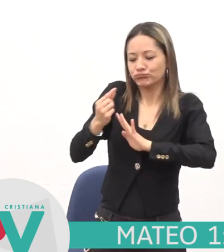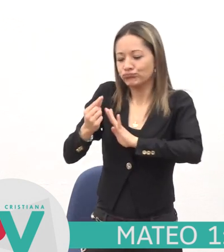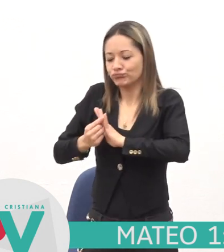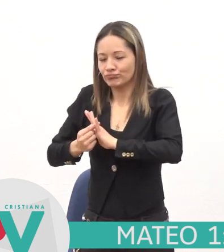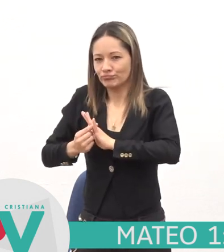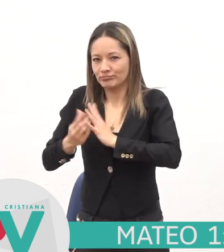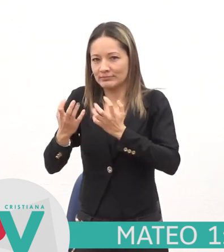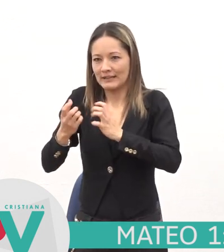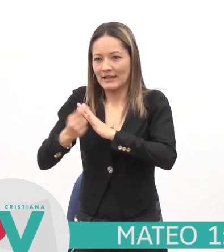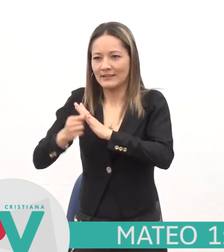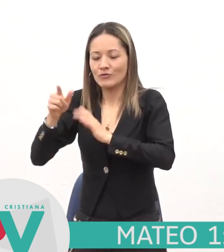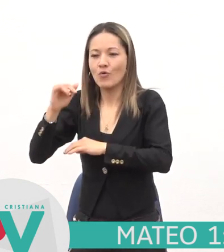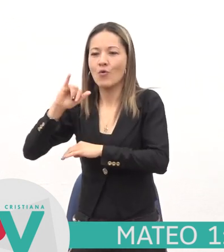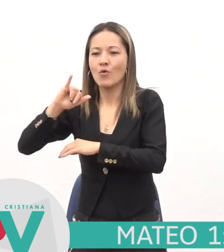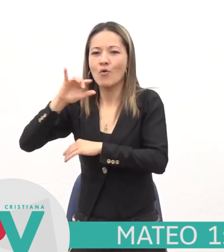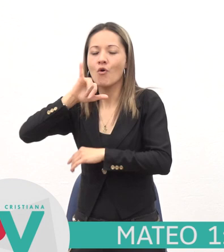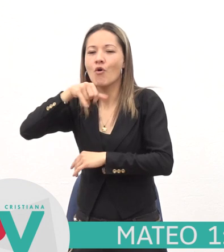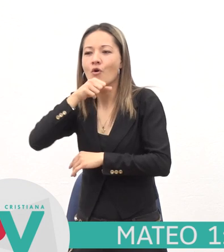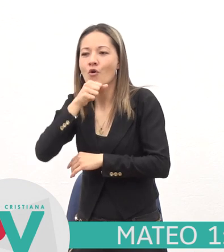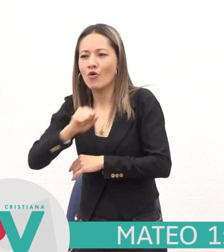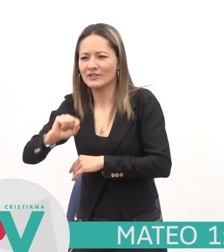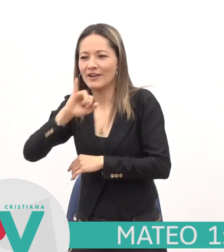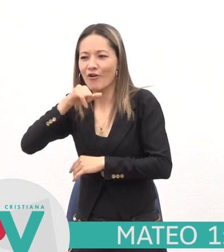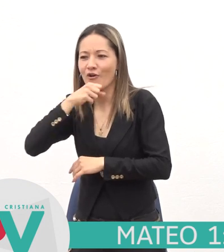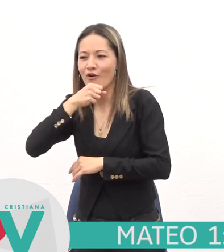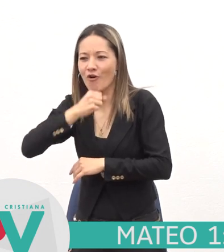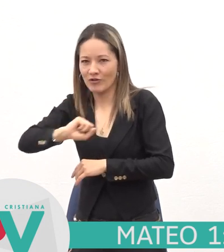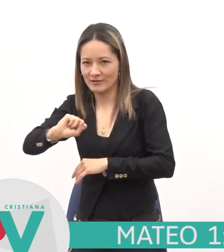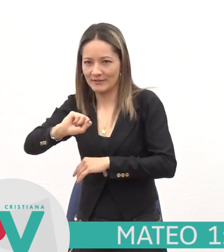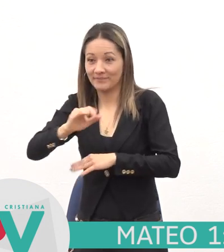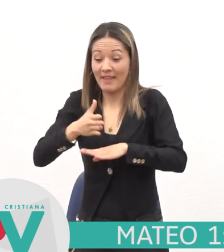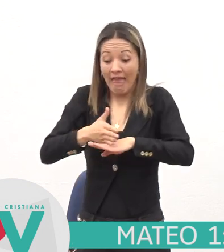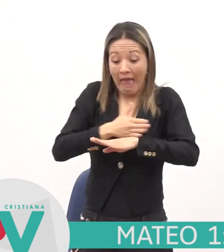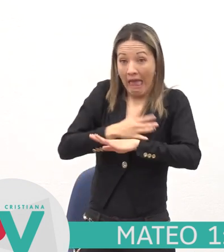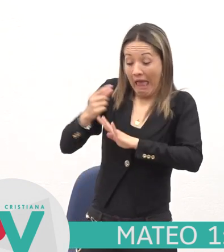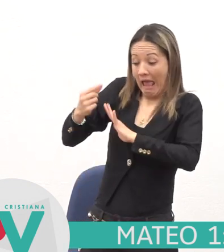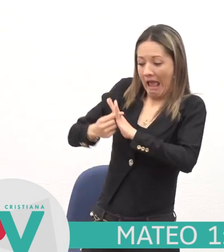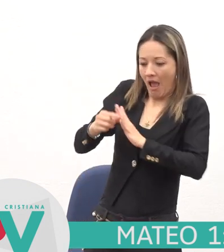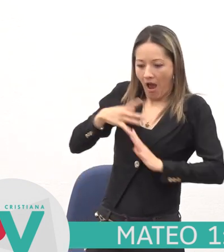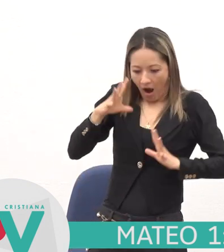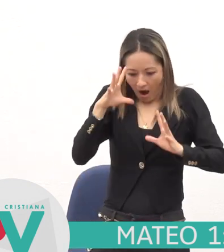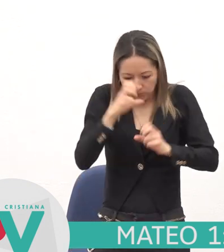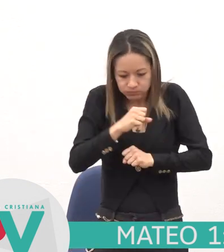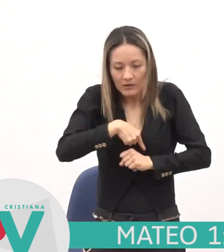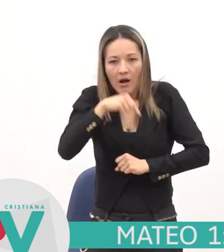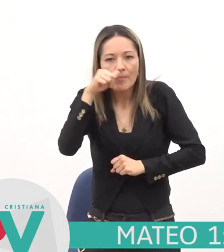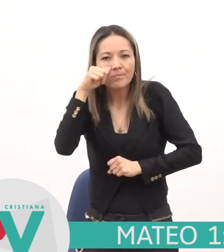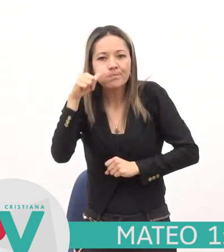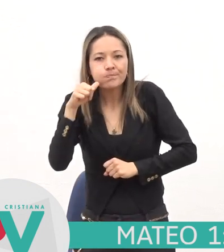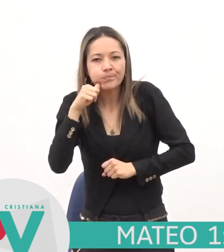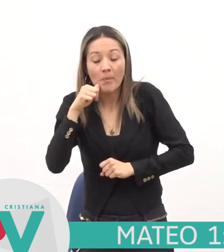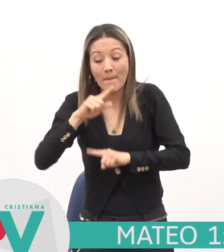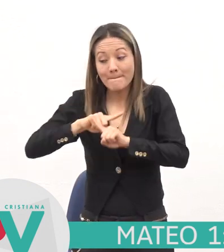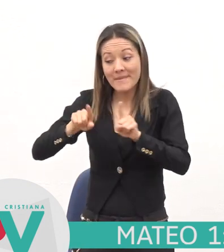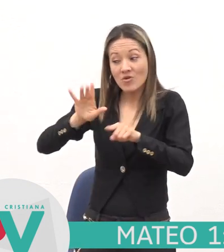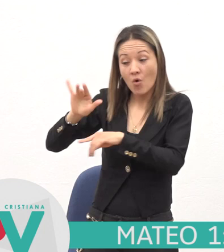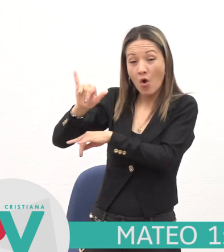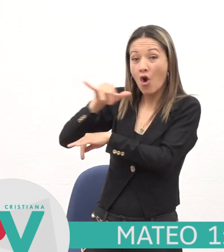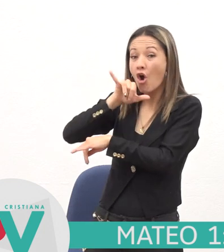Antes de la boda descubrió que estaba embarazada por el poder del Espíritu Santo José, su futuro esposo, era un hombre recto